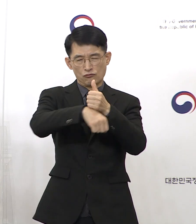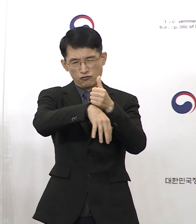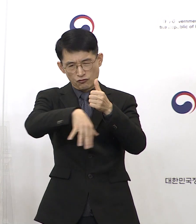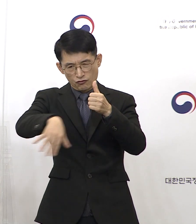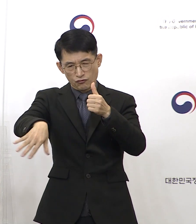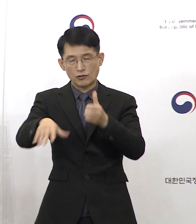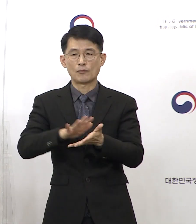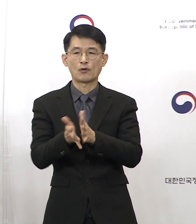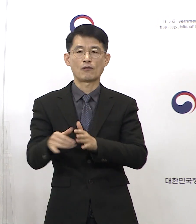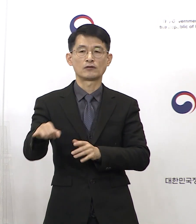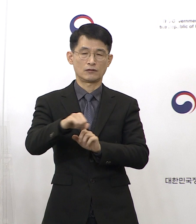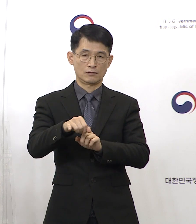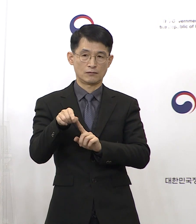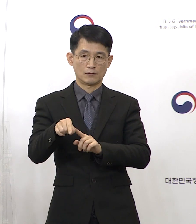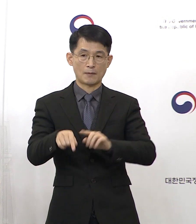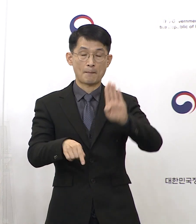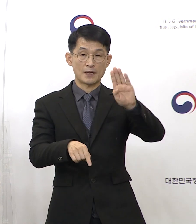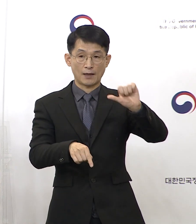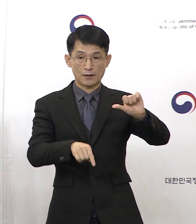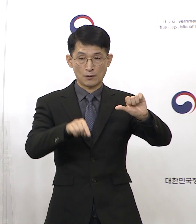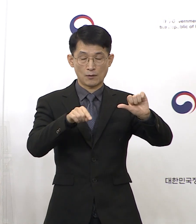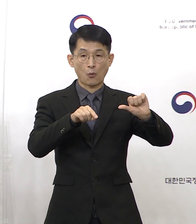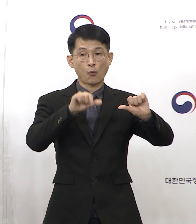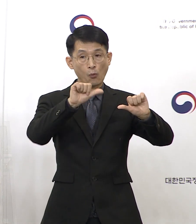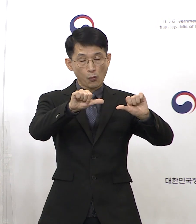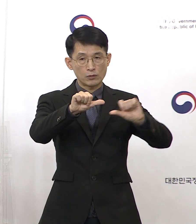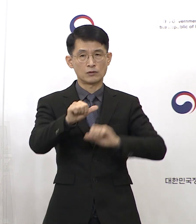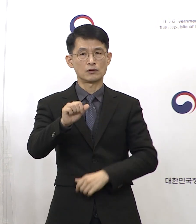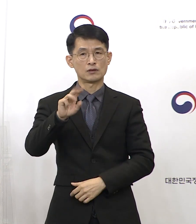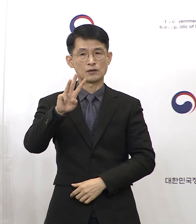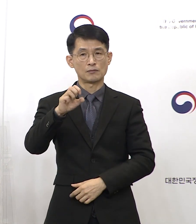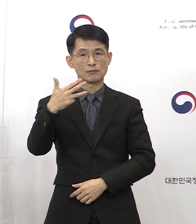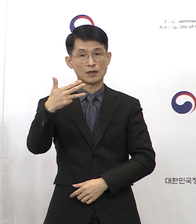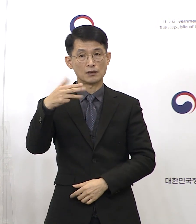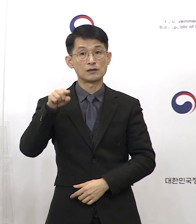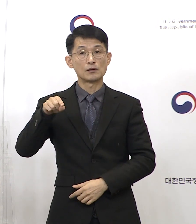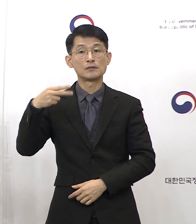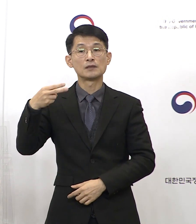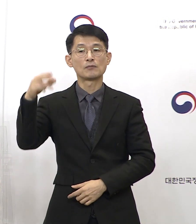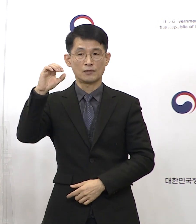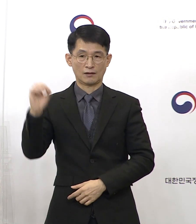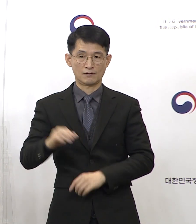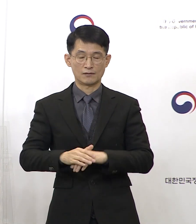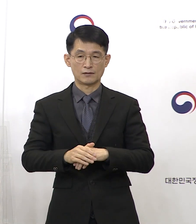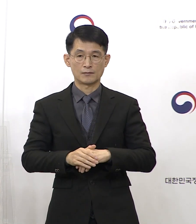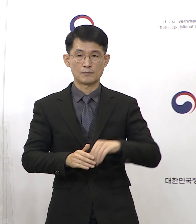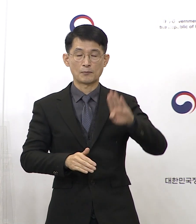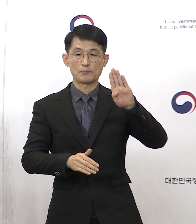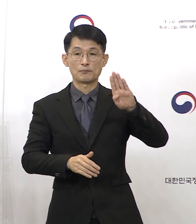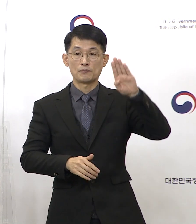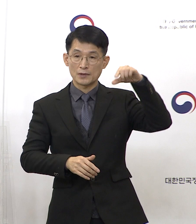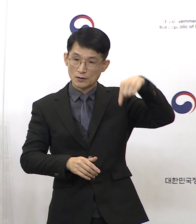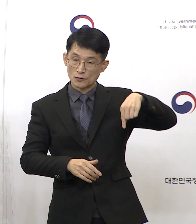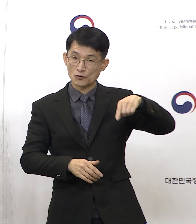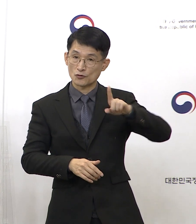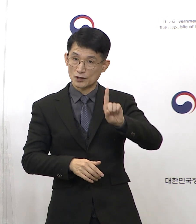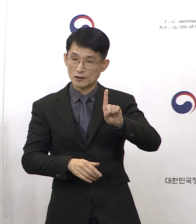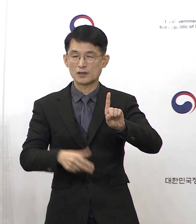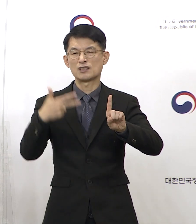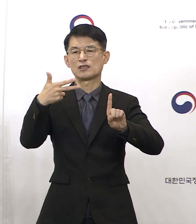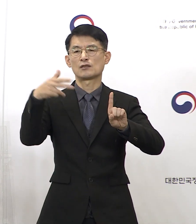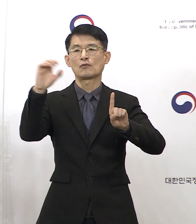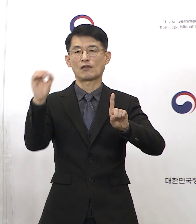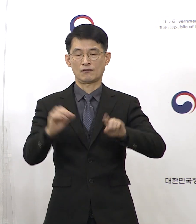그중에 BAO는 38.2% 그 다음에 BQ1이 7